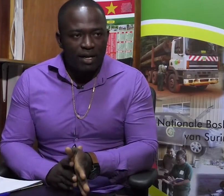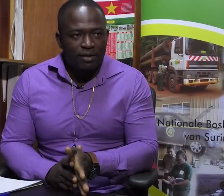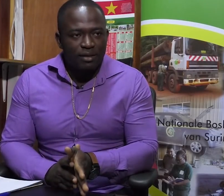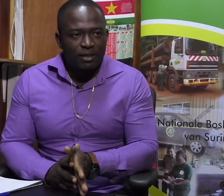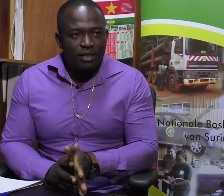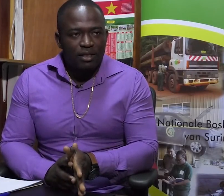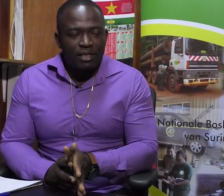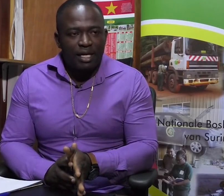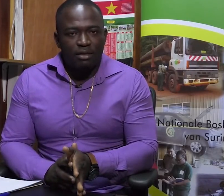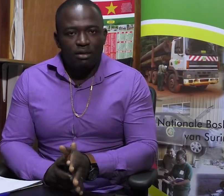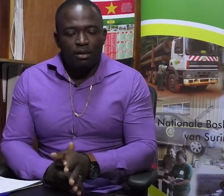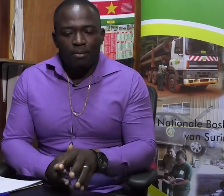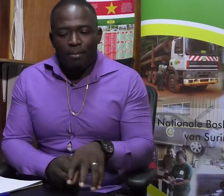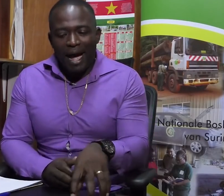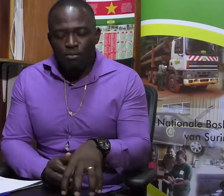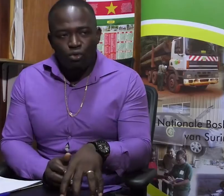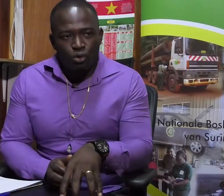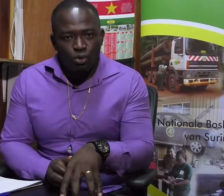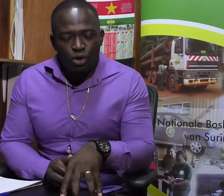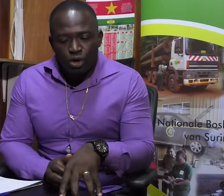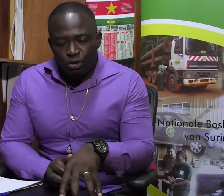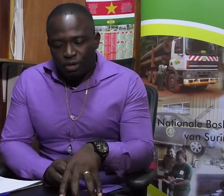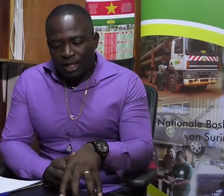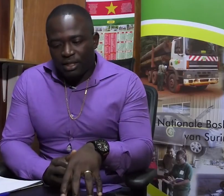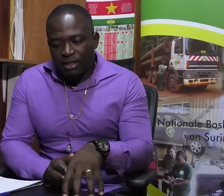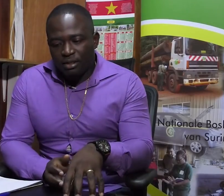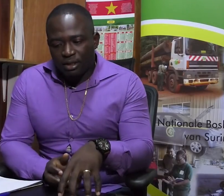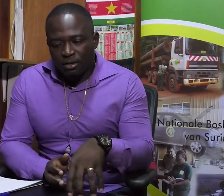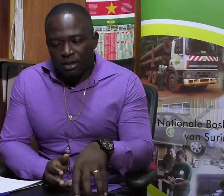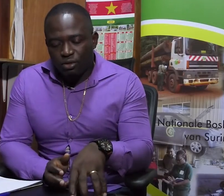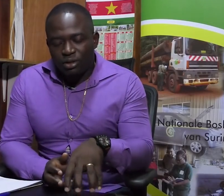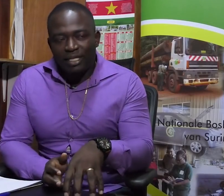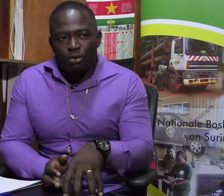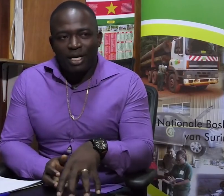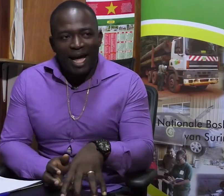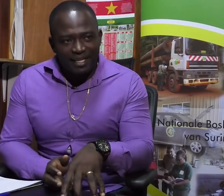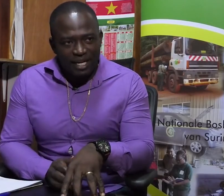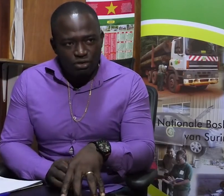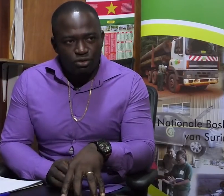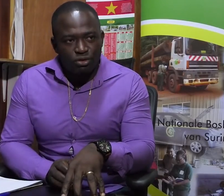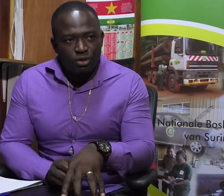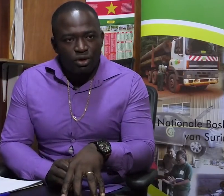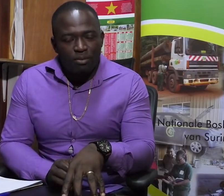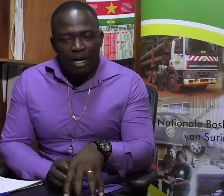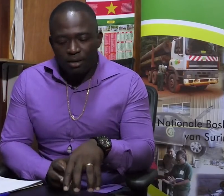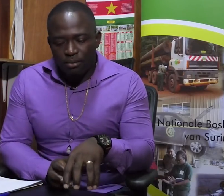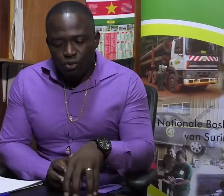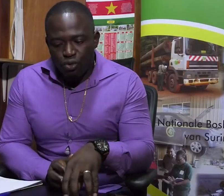hij Mungo al. En dan maak Mungo tot een soort centrum waar hij alles kan doen.